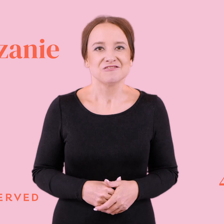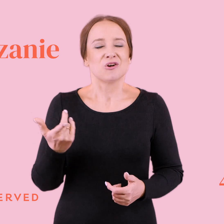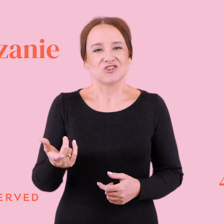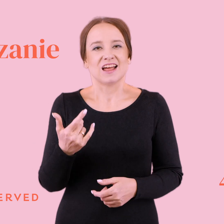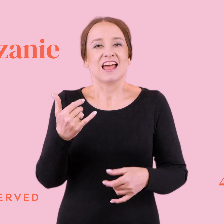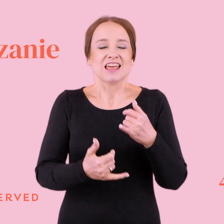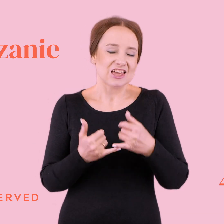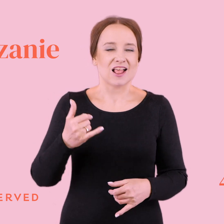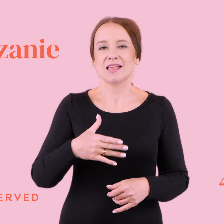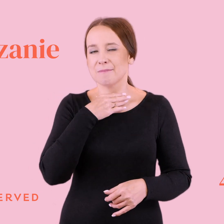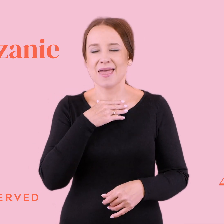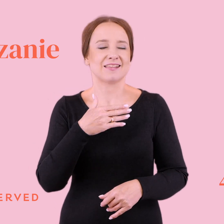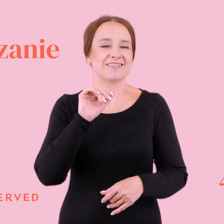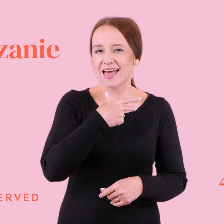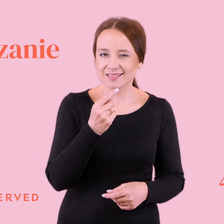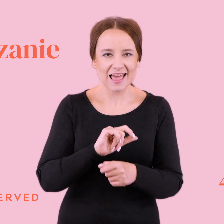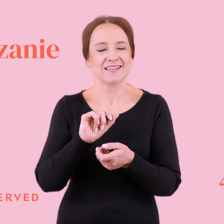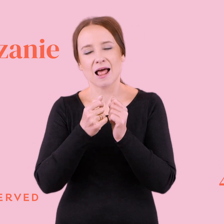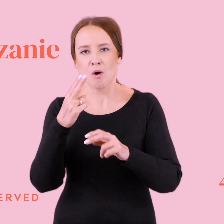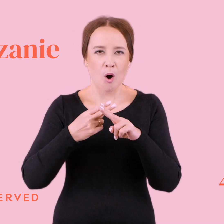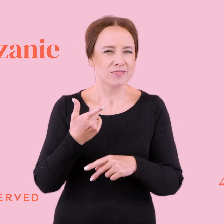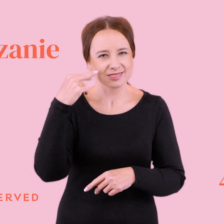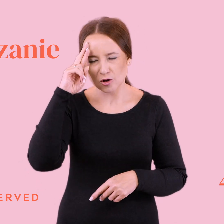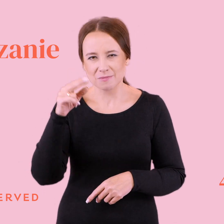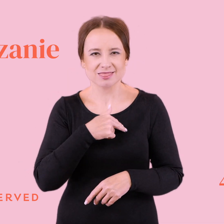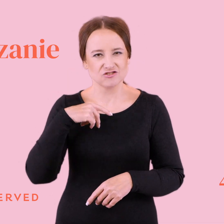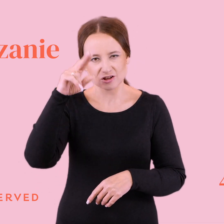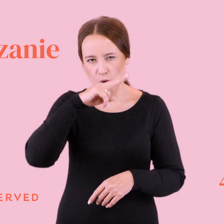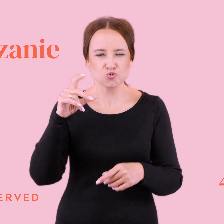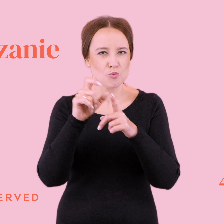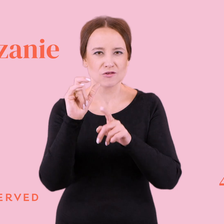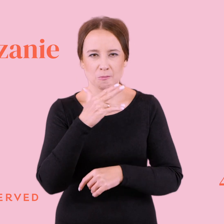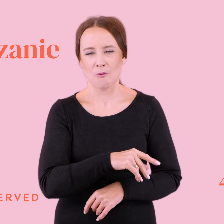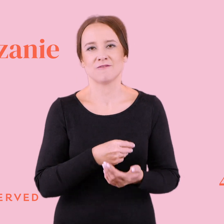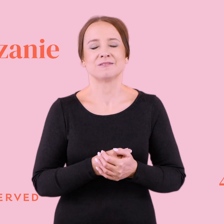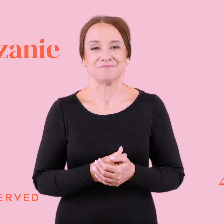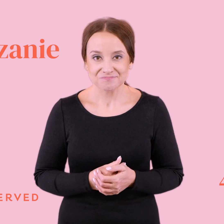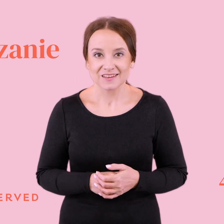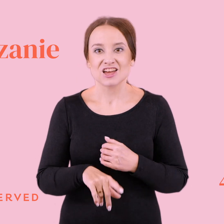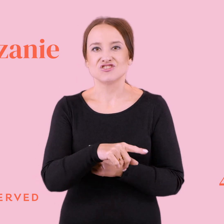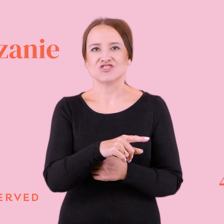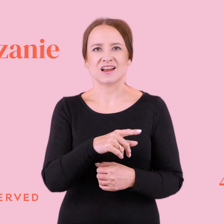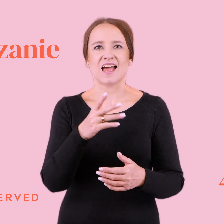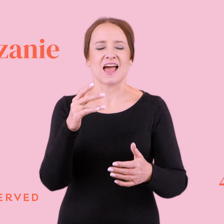jest chory po prostu, albo nie jest na przykład stary, ani nie rozumie słów naszych rodziców, którzy mówią, że mamy taki, że tylko nasaść na środku.